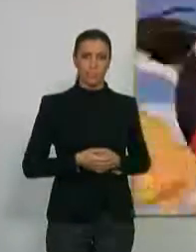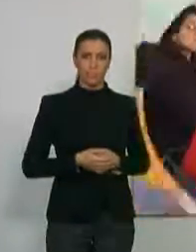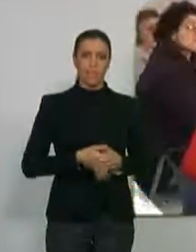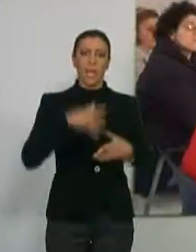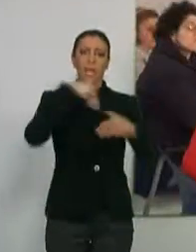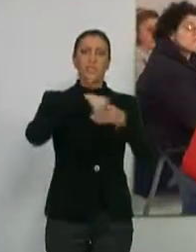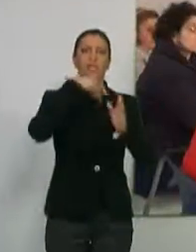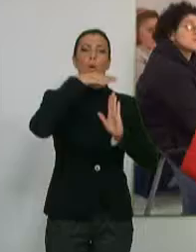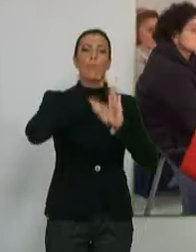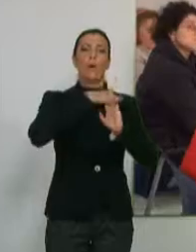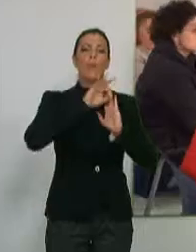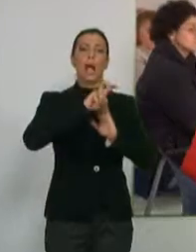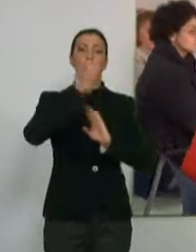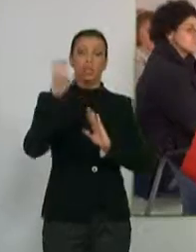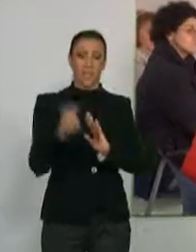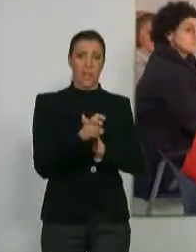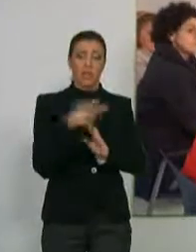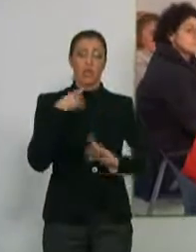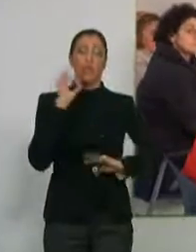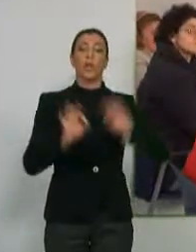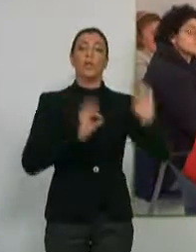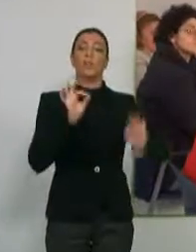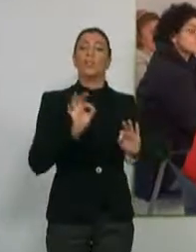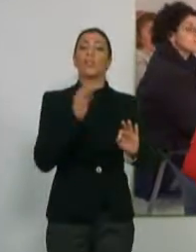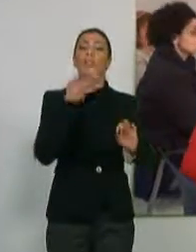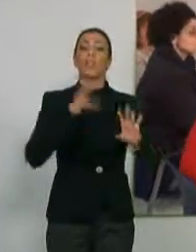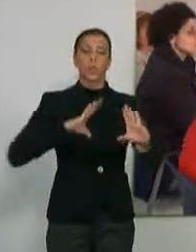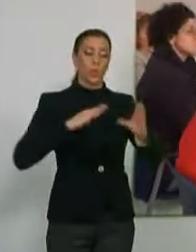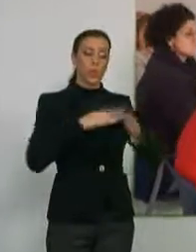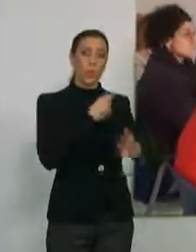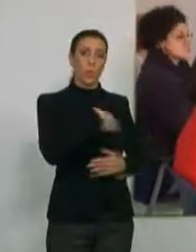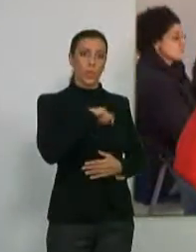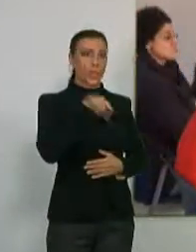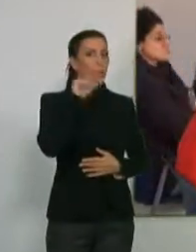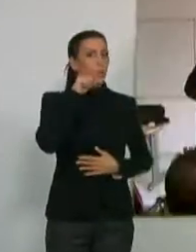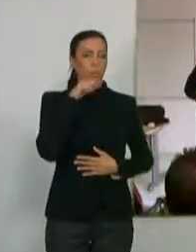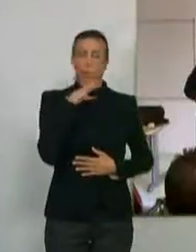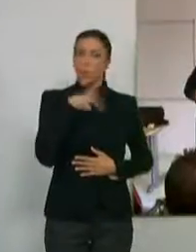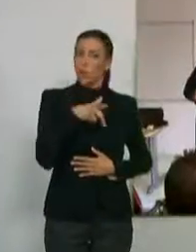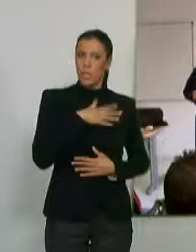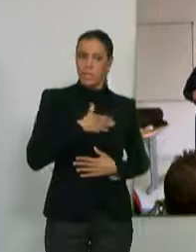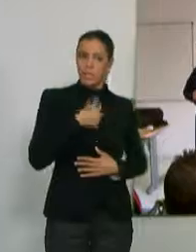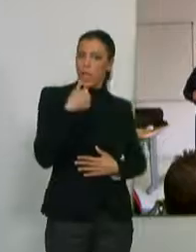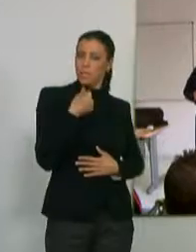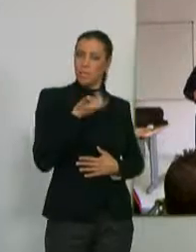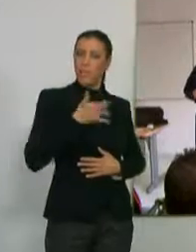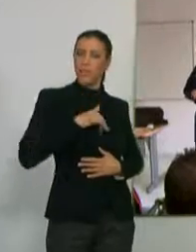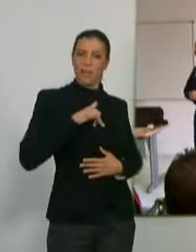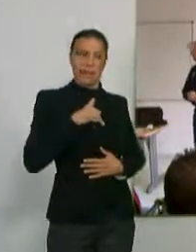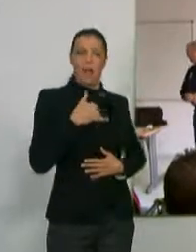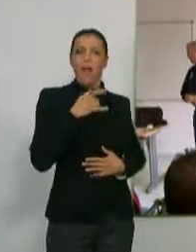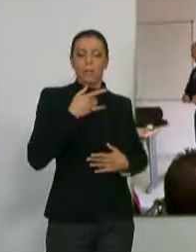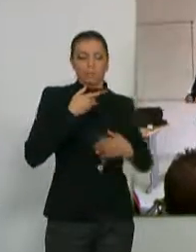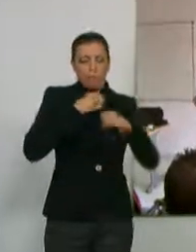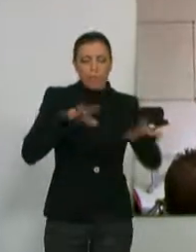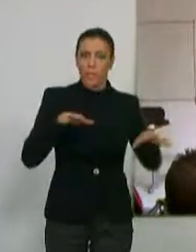Dentro del programa de actividades que organiza el Cuerpo de Policía de Motril al objeto de acercar sus actuaciones